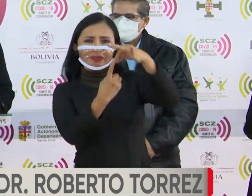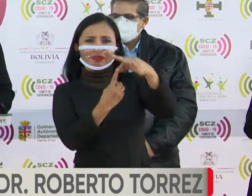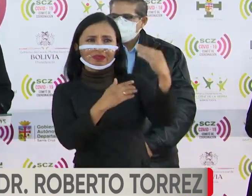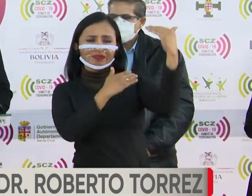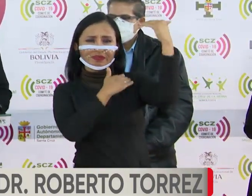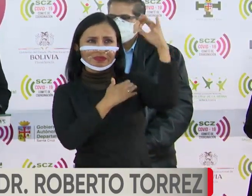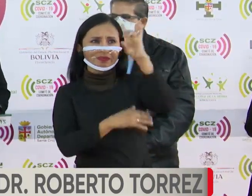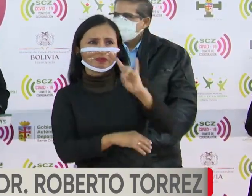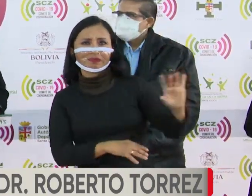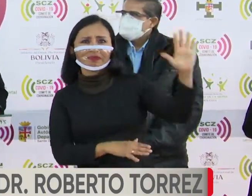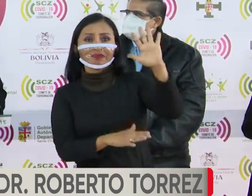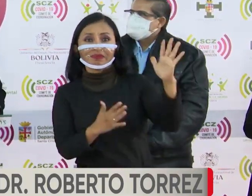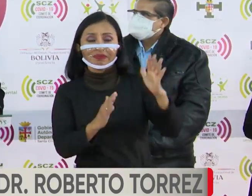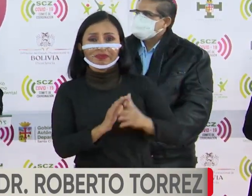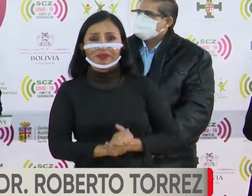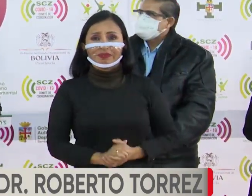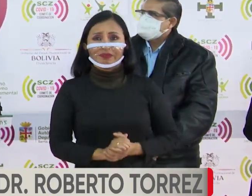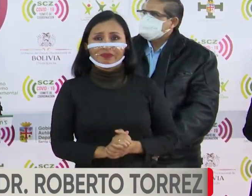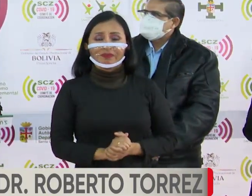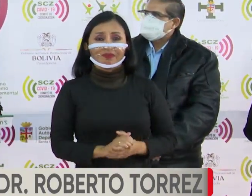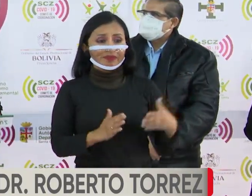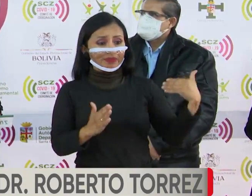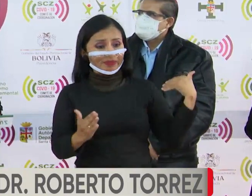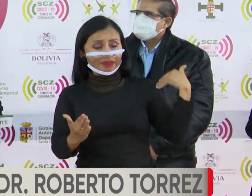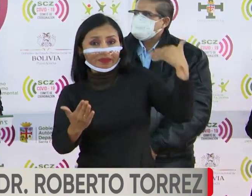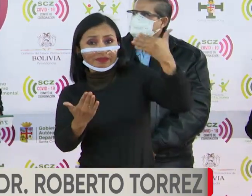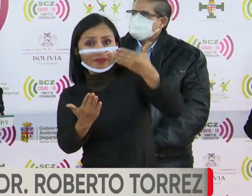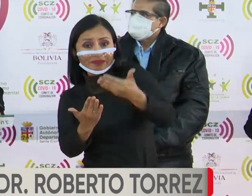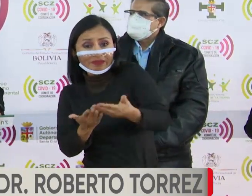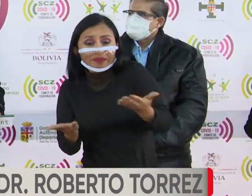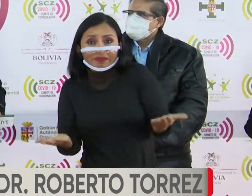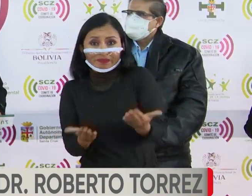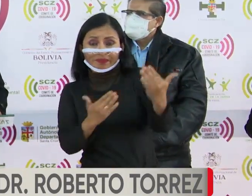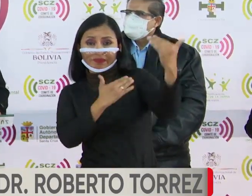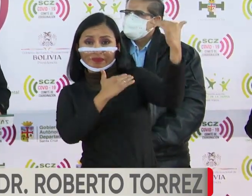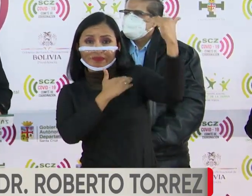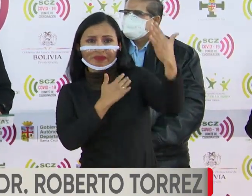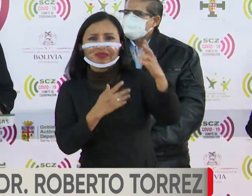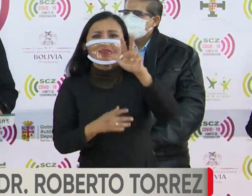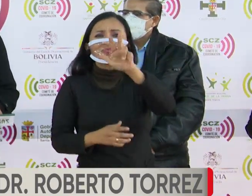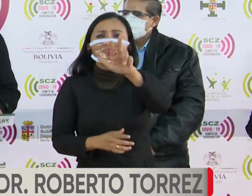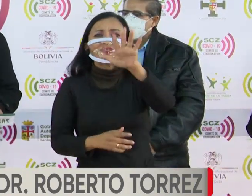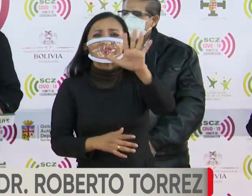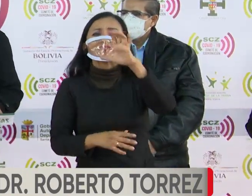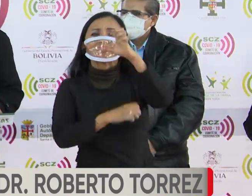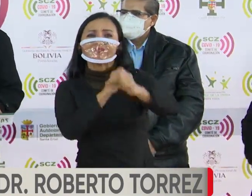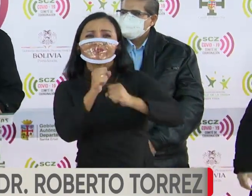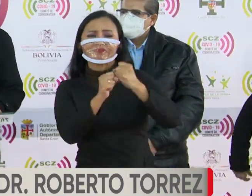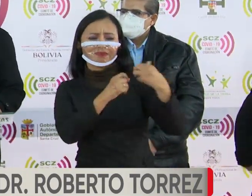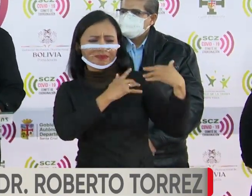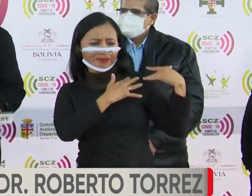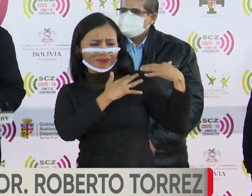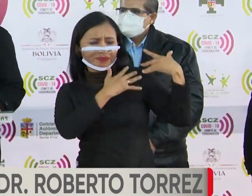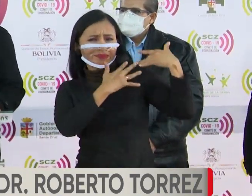quien llegó a Santa Cruz hace 35 años,